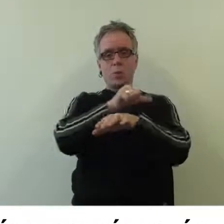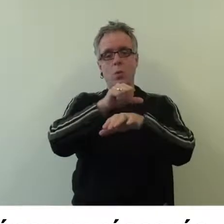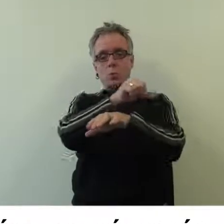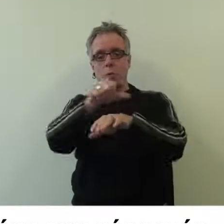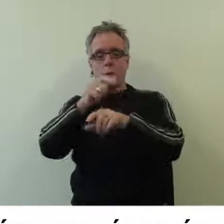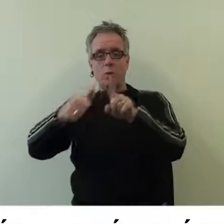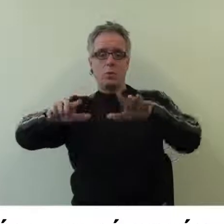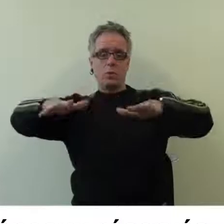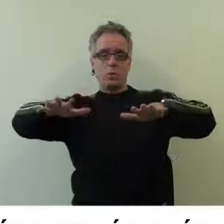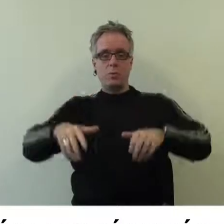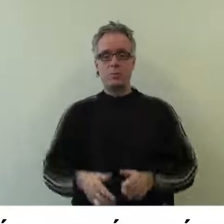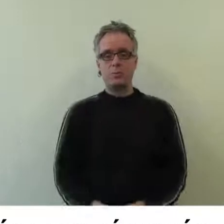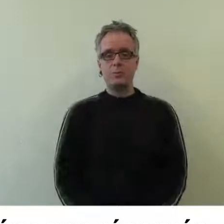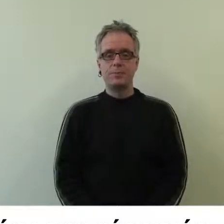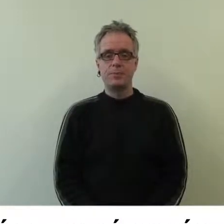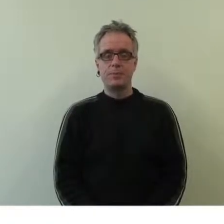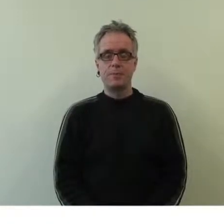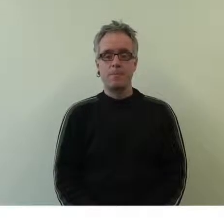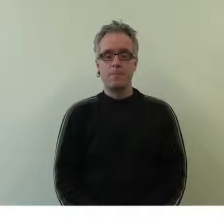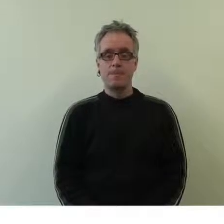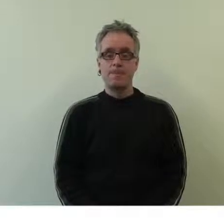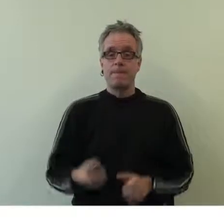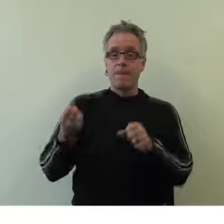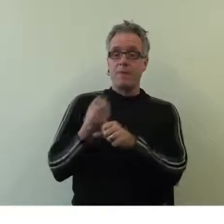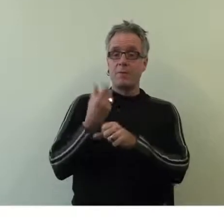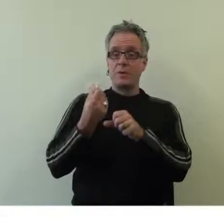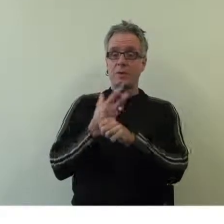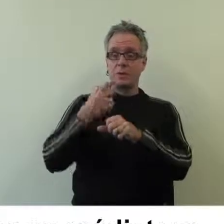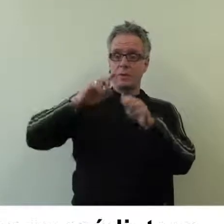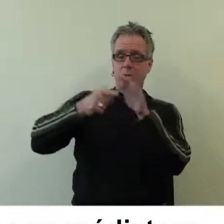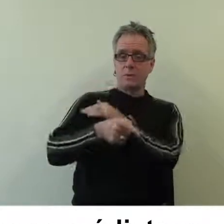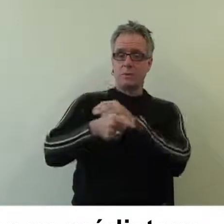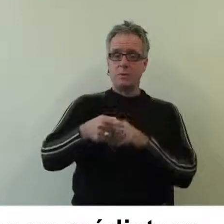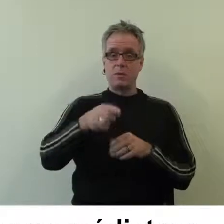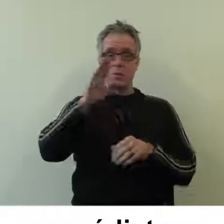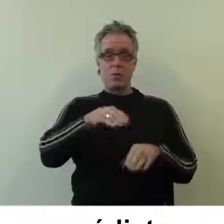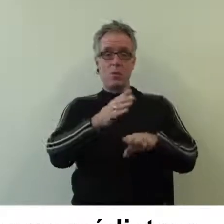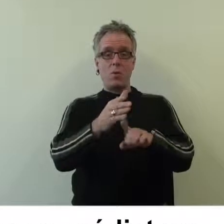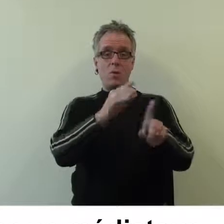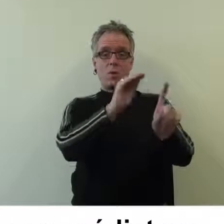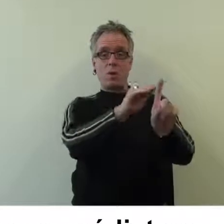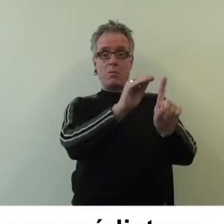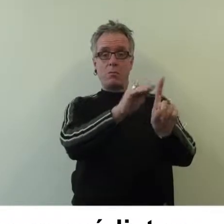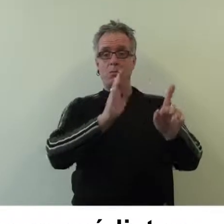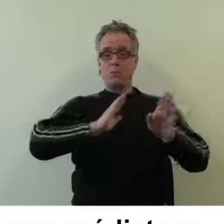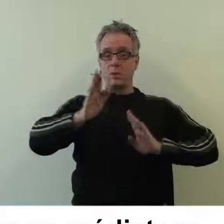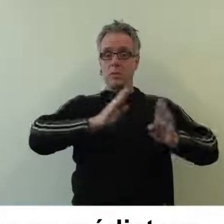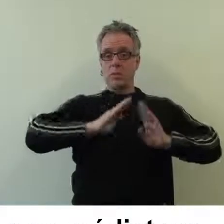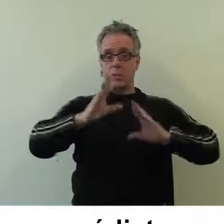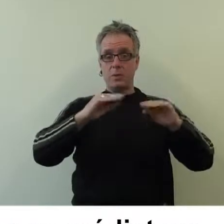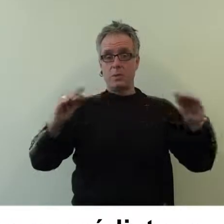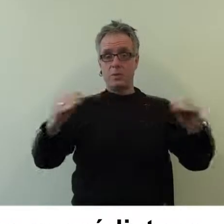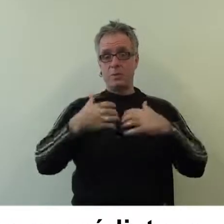durée 1h à 1h30. Pour plus d'informations, vous pouvez contacter un médiateur de l'Espace des sciences.